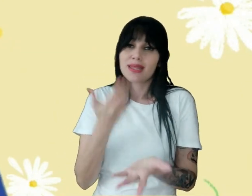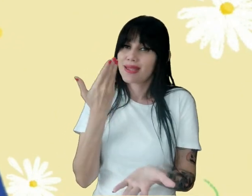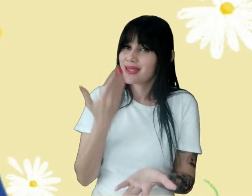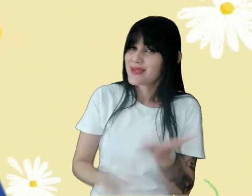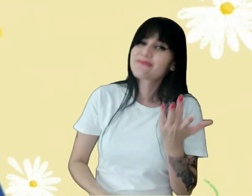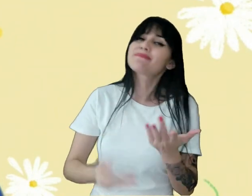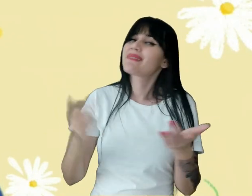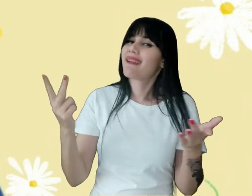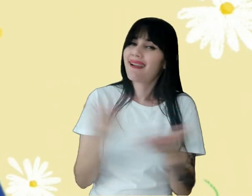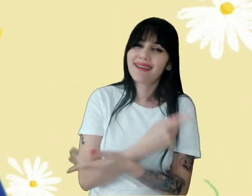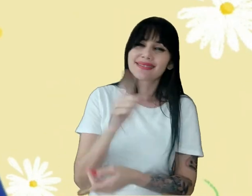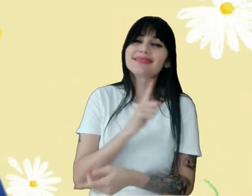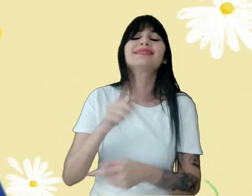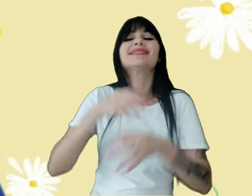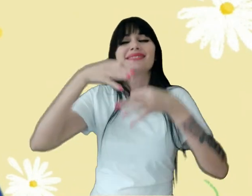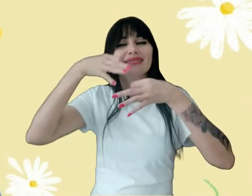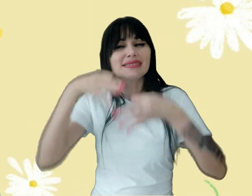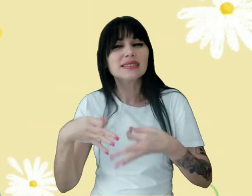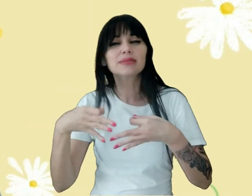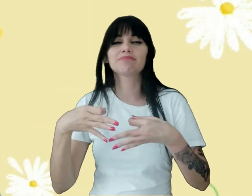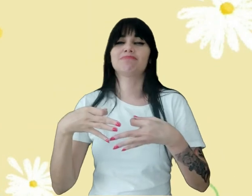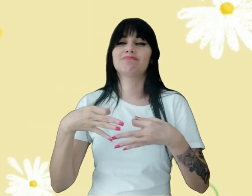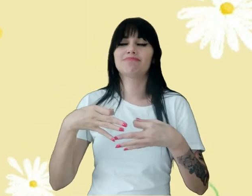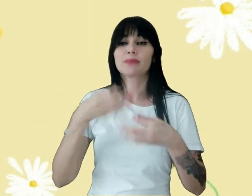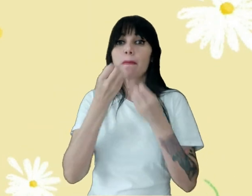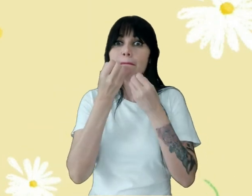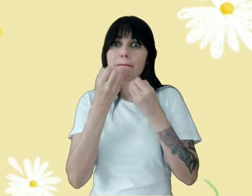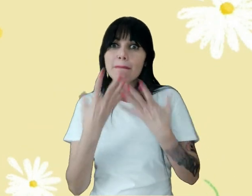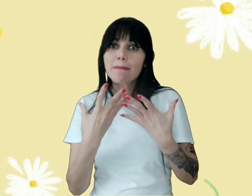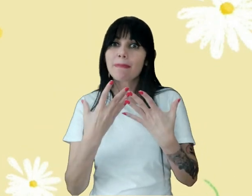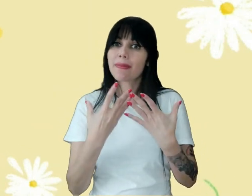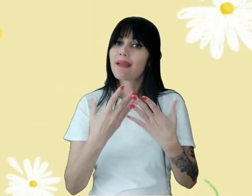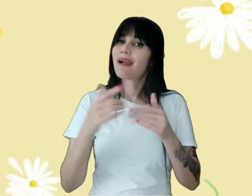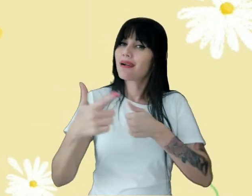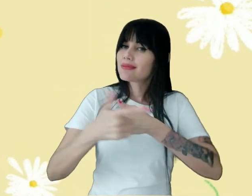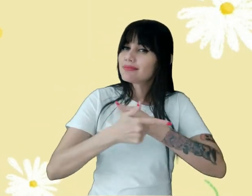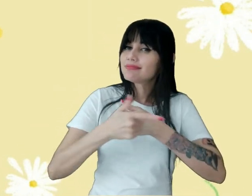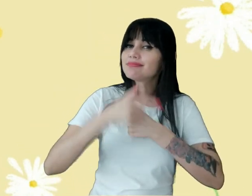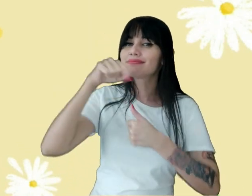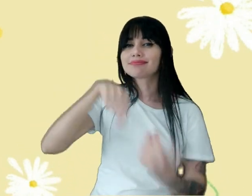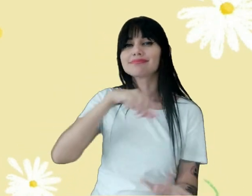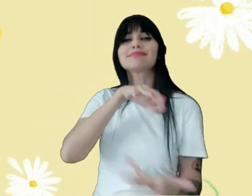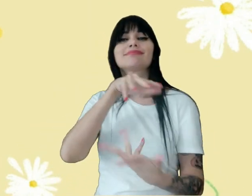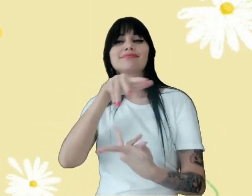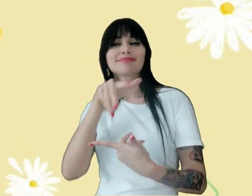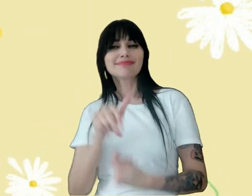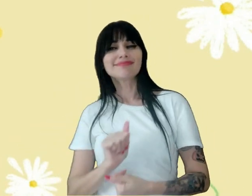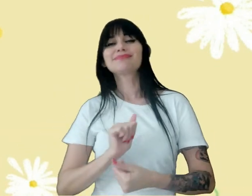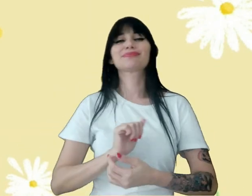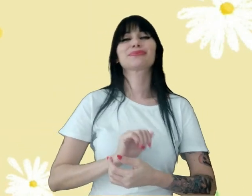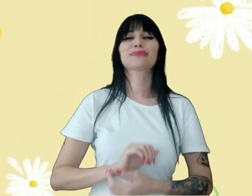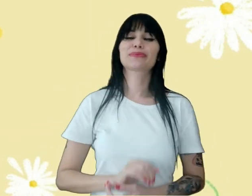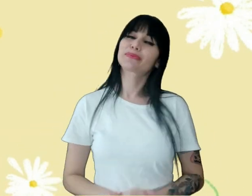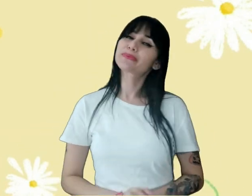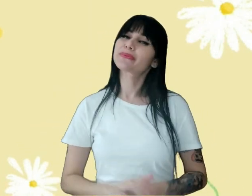Para que possamos Cumprir bem A nossa tarefa Aqui na terra E assim